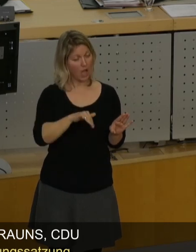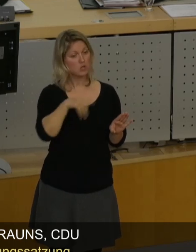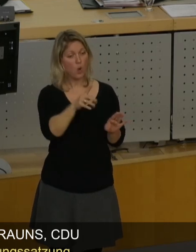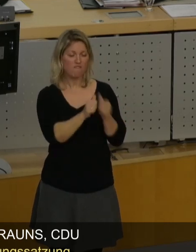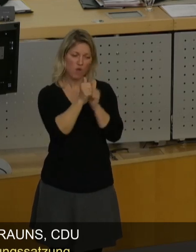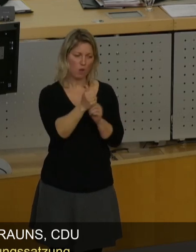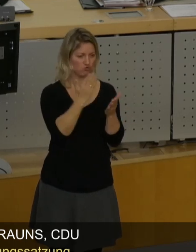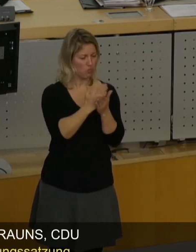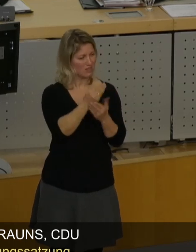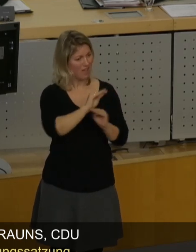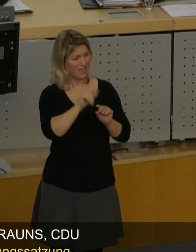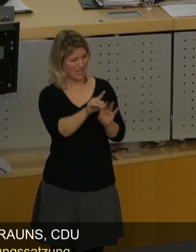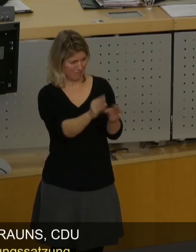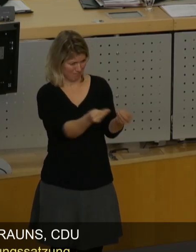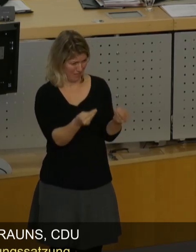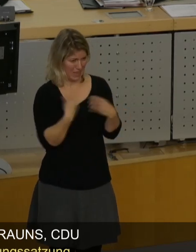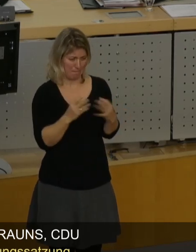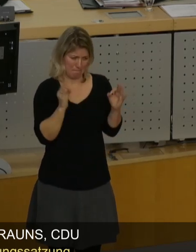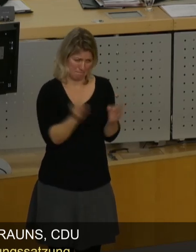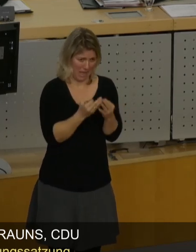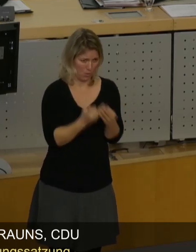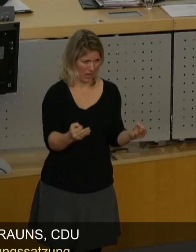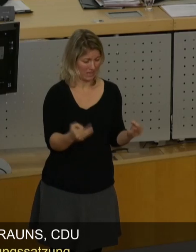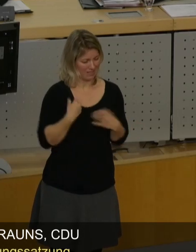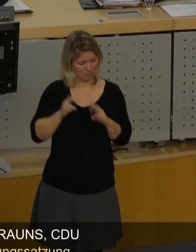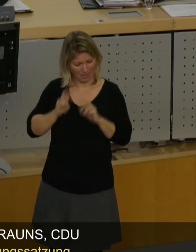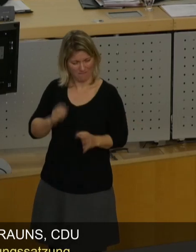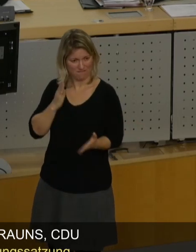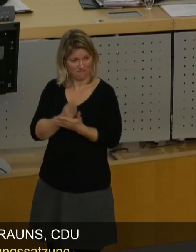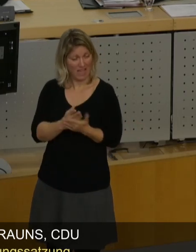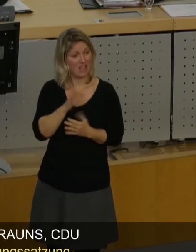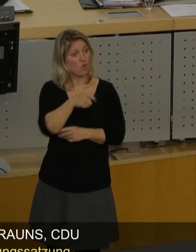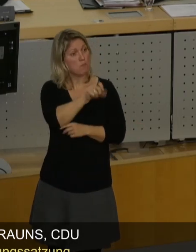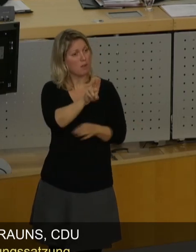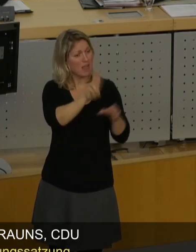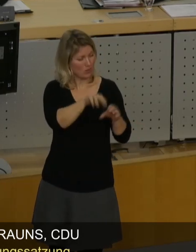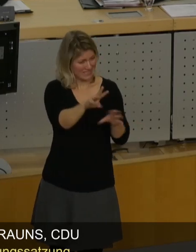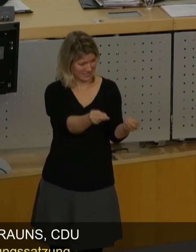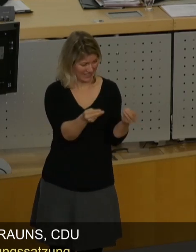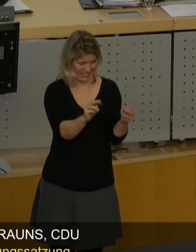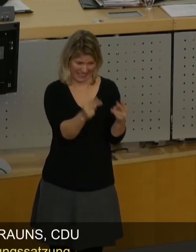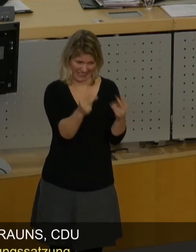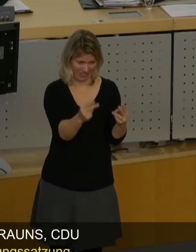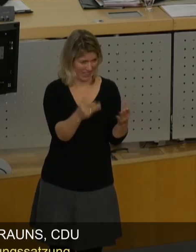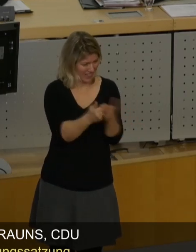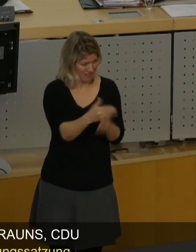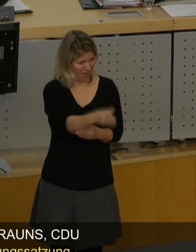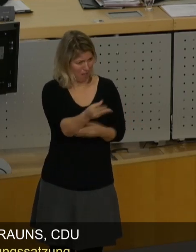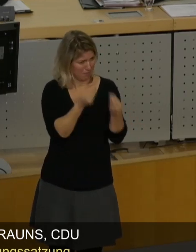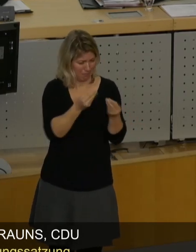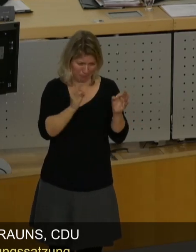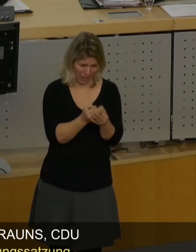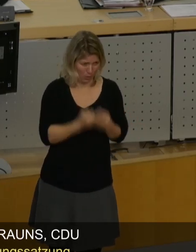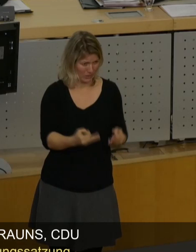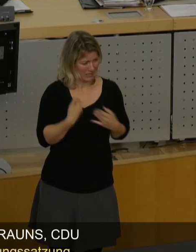vornherein überhaupt nicht brauchen, um effizient und wirksam Bürgerbeteiligung zu praktizieren. Das ist der Punkt. Und deswegen lehnen wir es